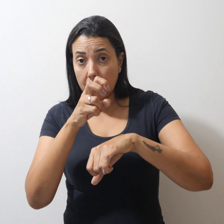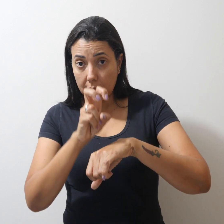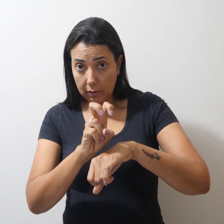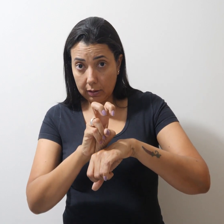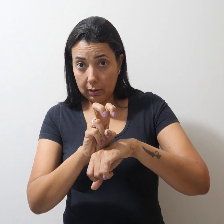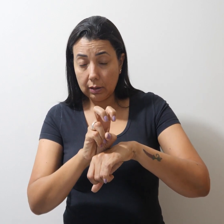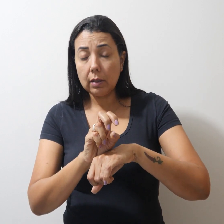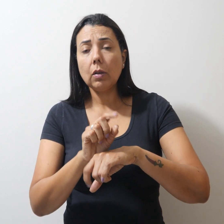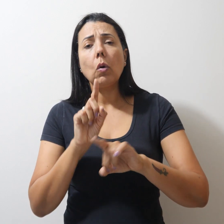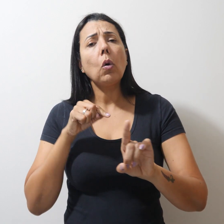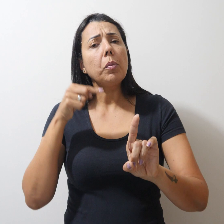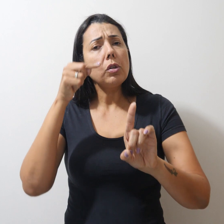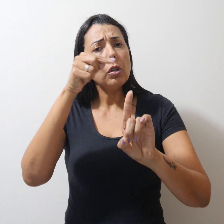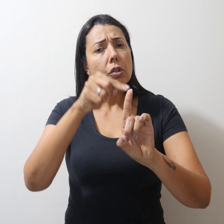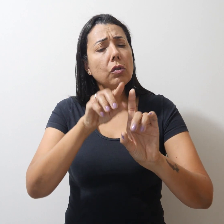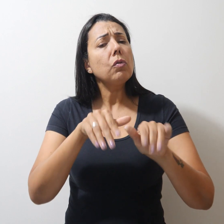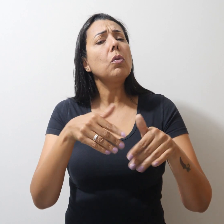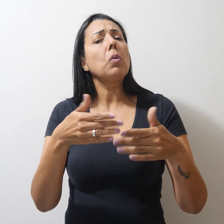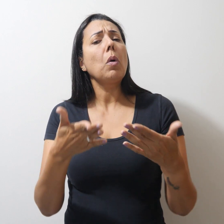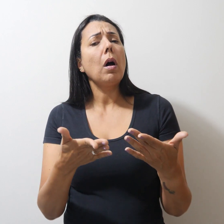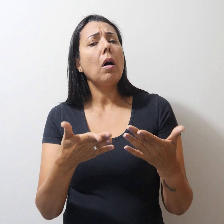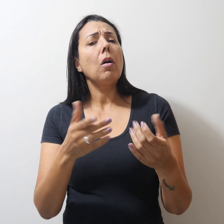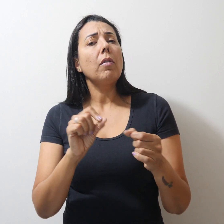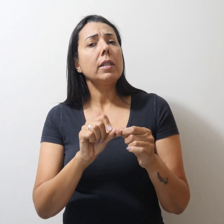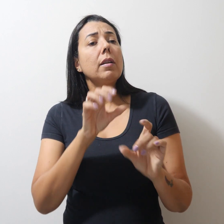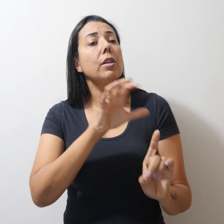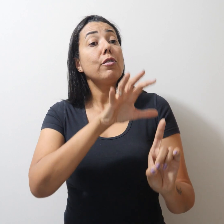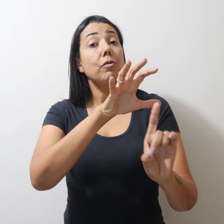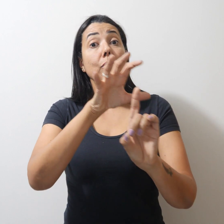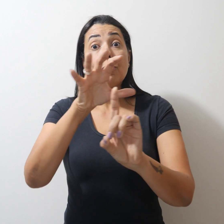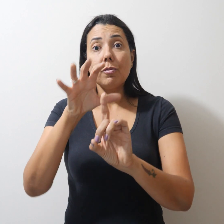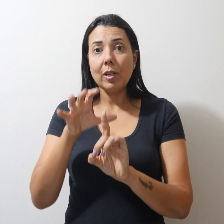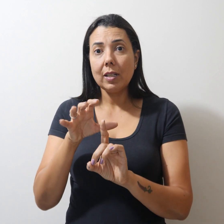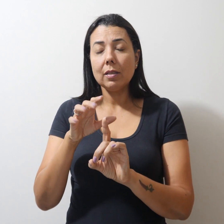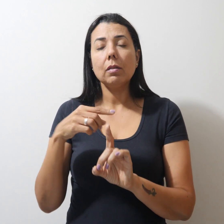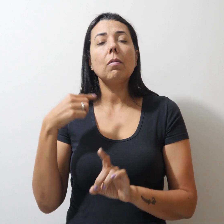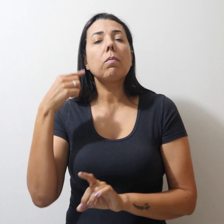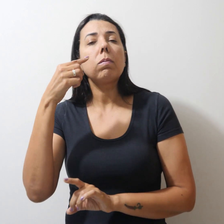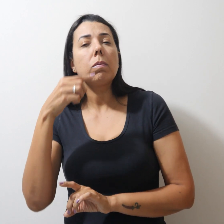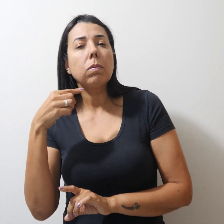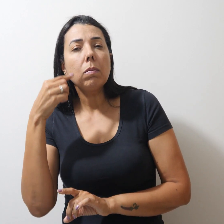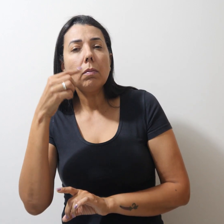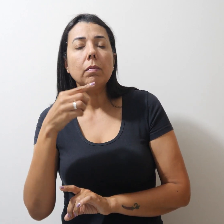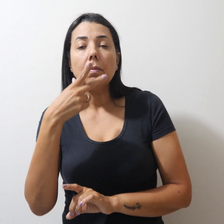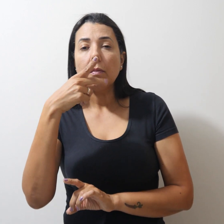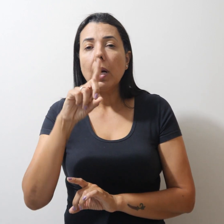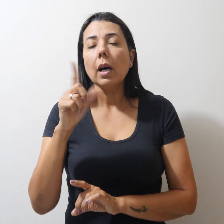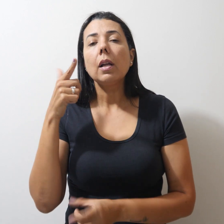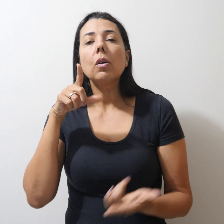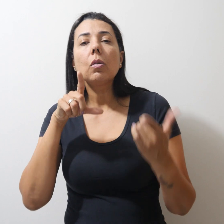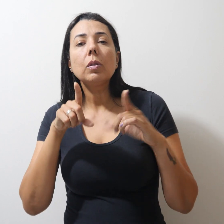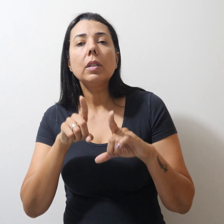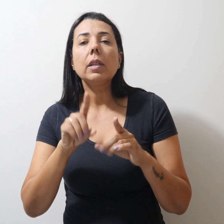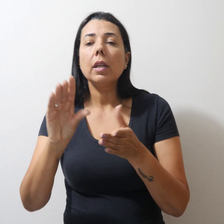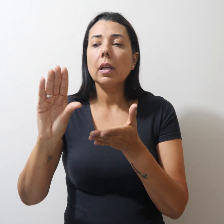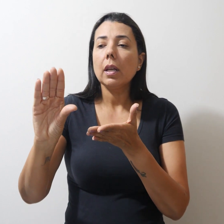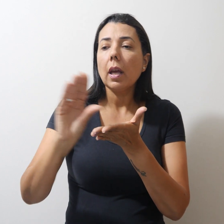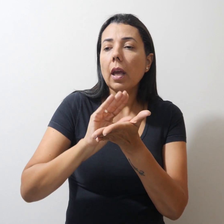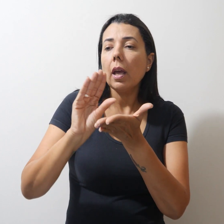com o objetivo de fazer pressão sobre os parlamentares para garantir recursos para a